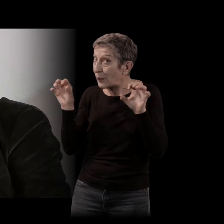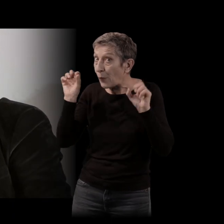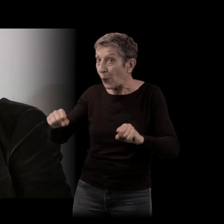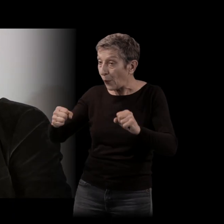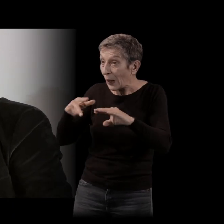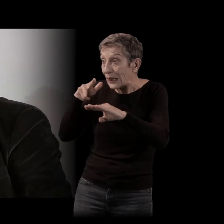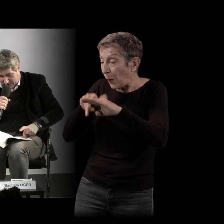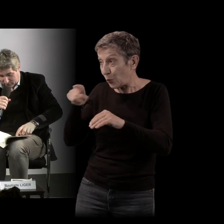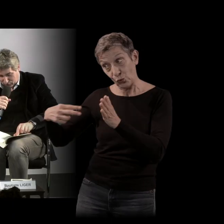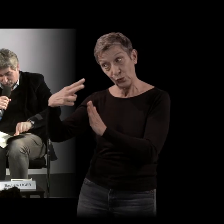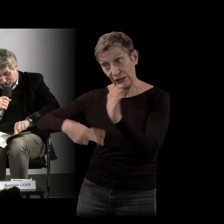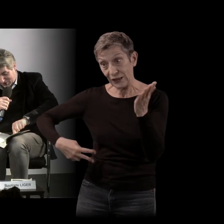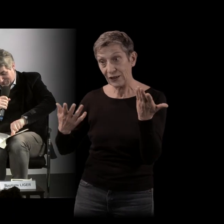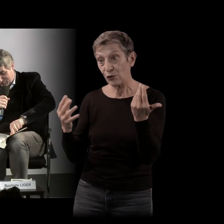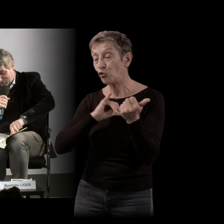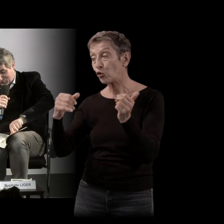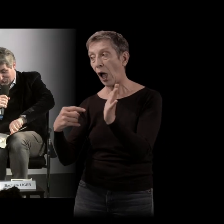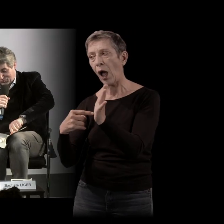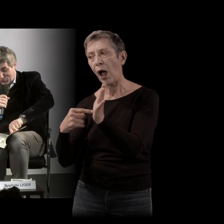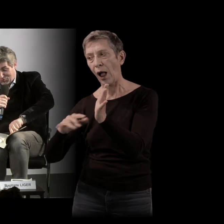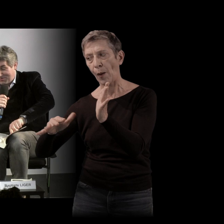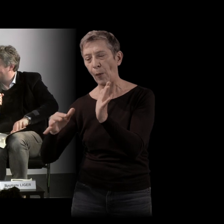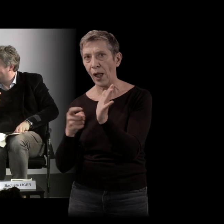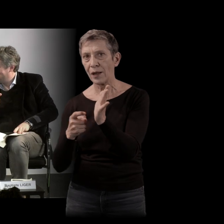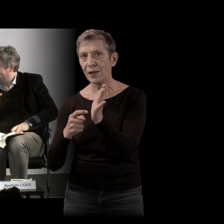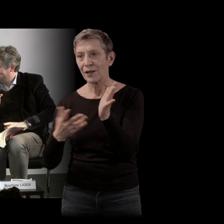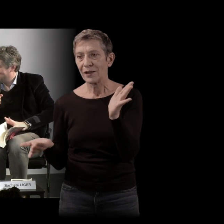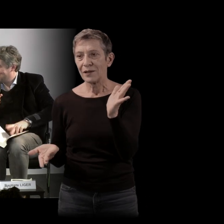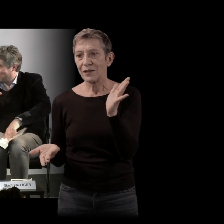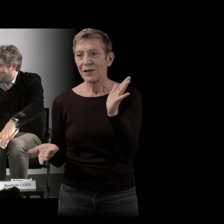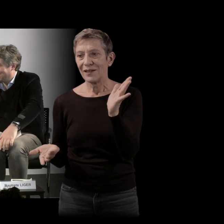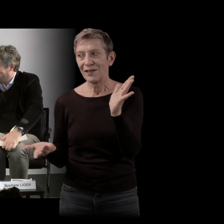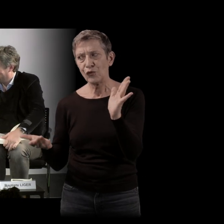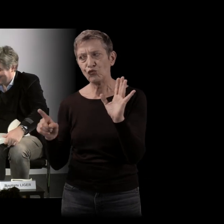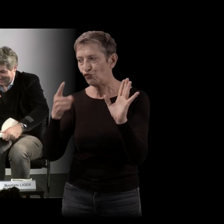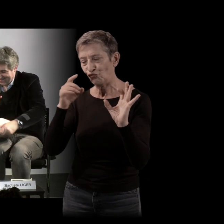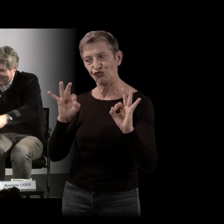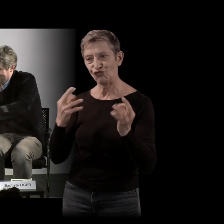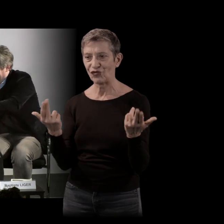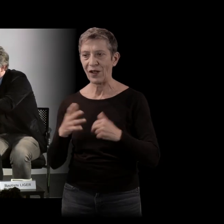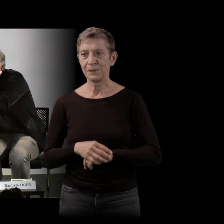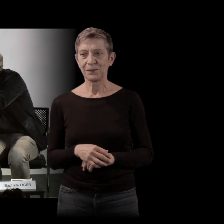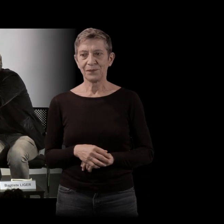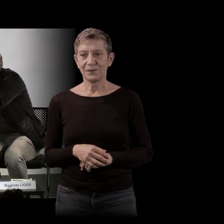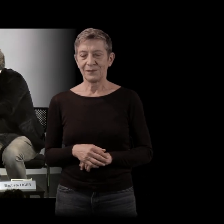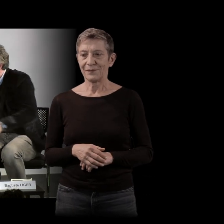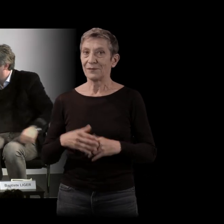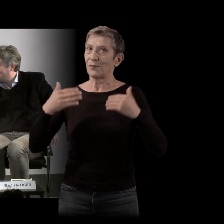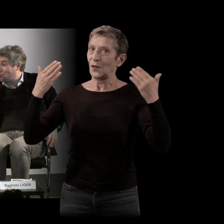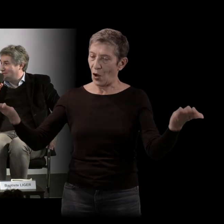lire le tout début, allez, jusqu'à ce mot-là, ça pourrait suffire. Plongeons-en, vous donc, dans le Cône-et